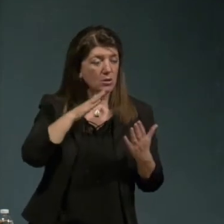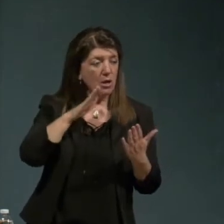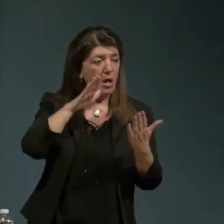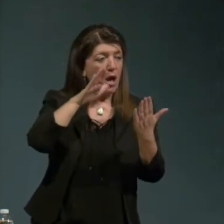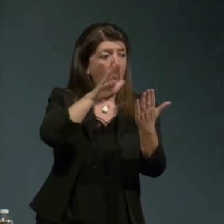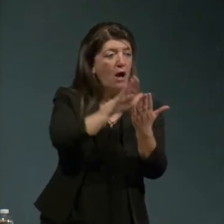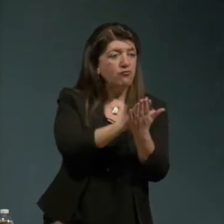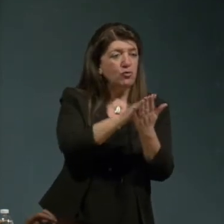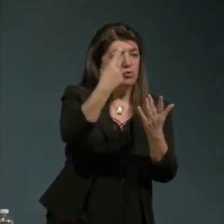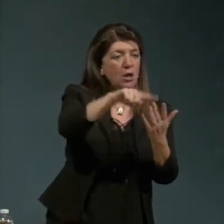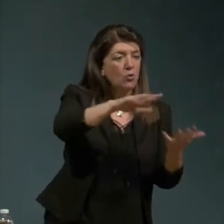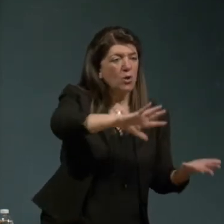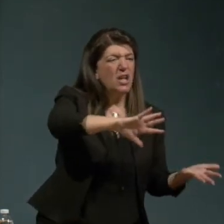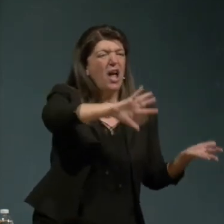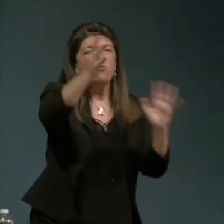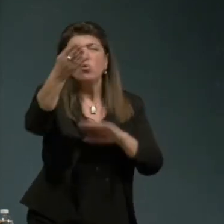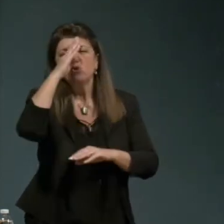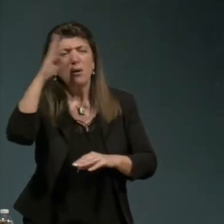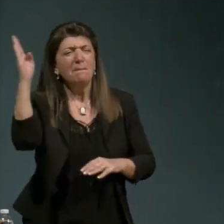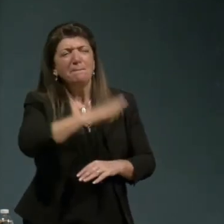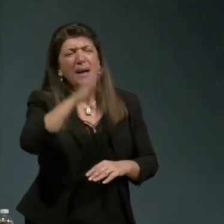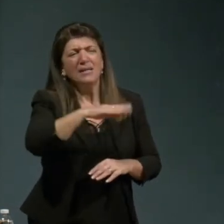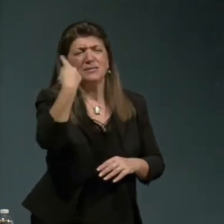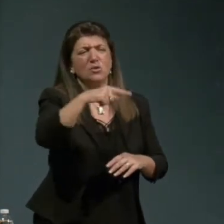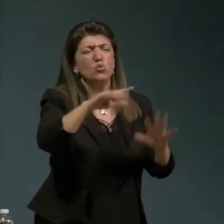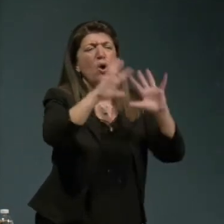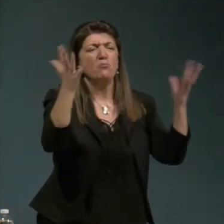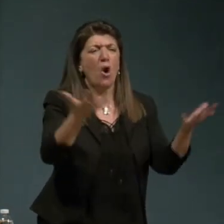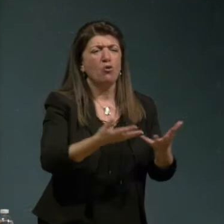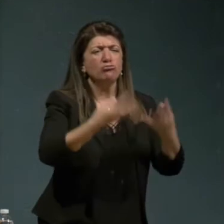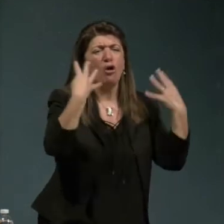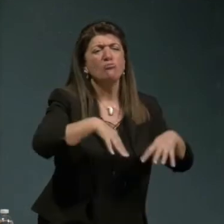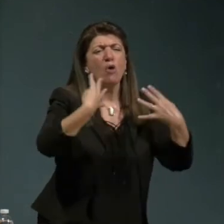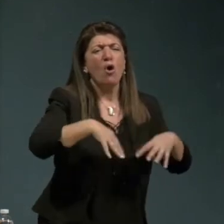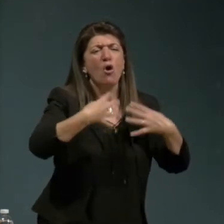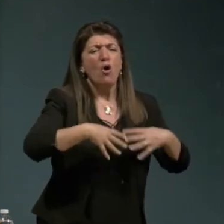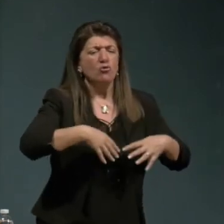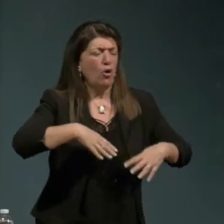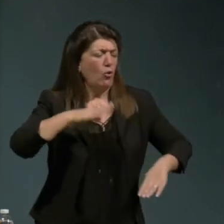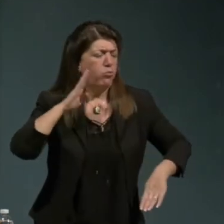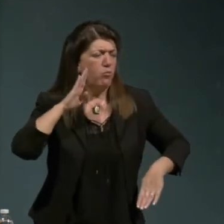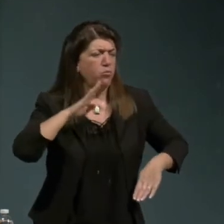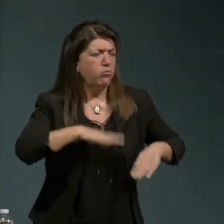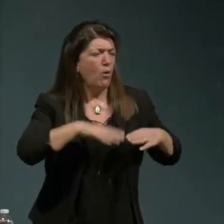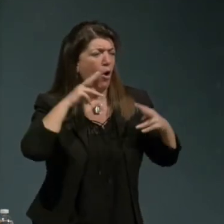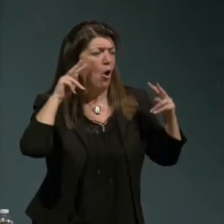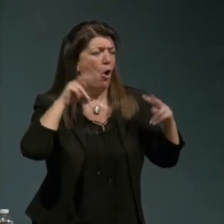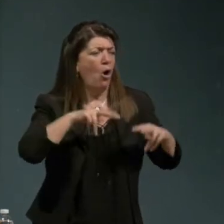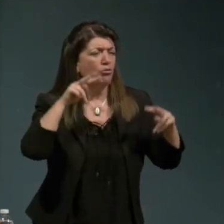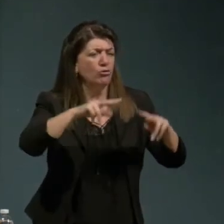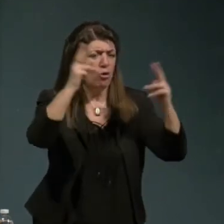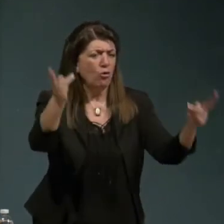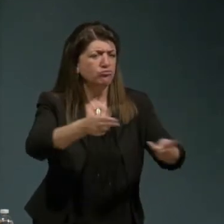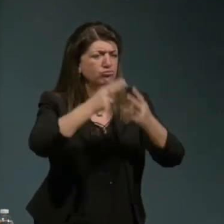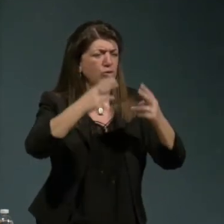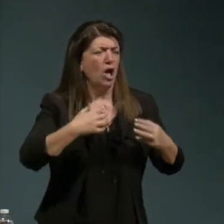pazza dell'universo con questi tre motori incontrollati scienza tecnica